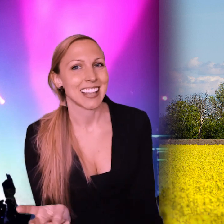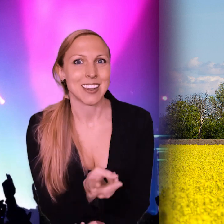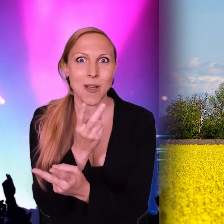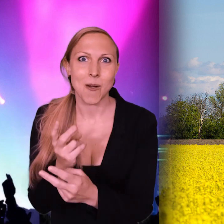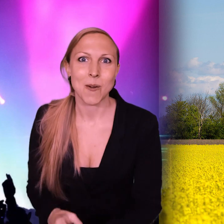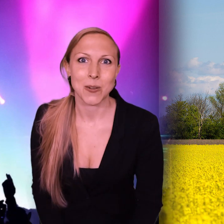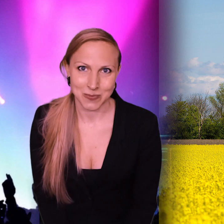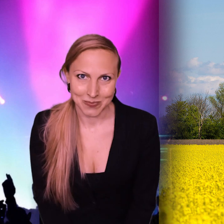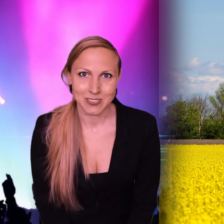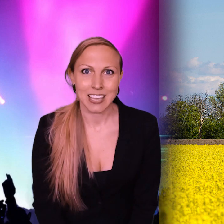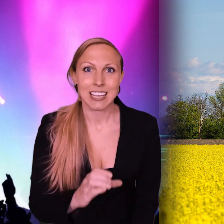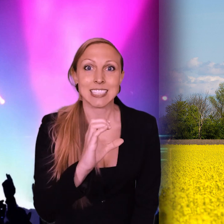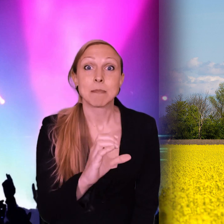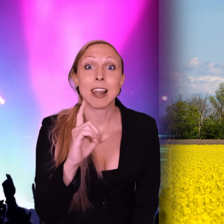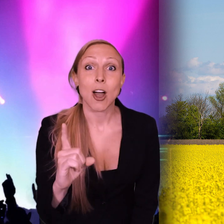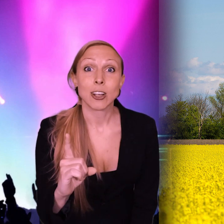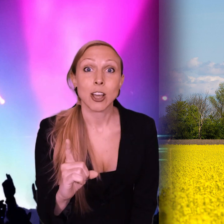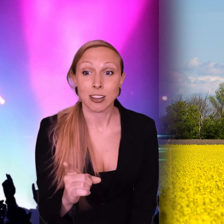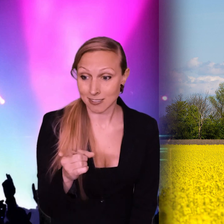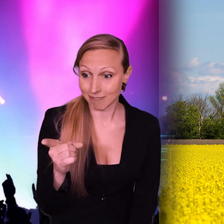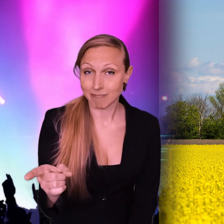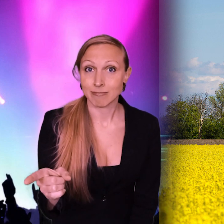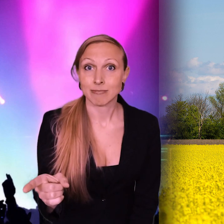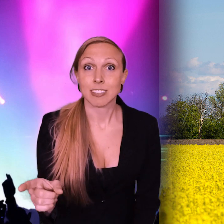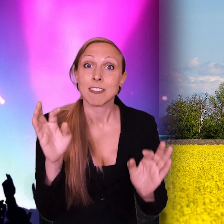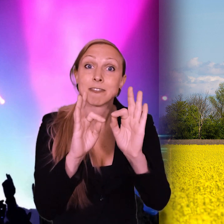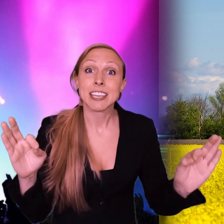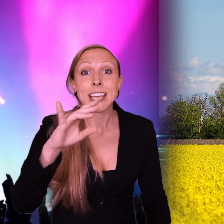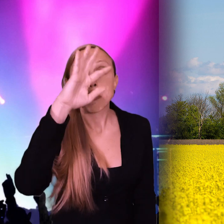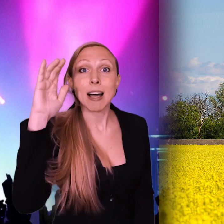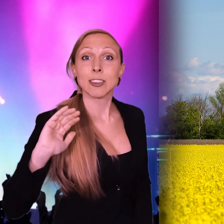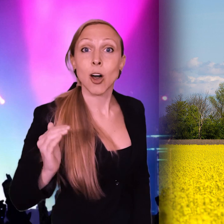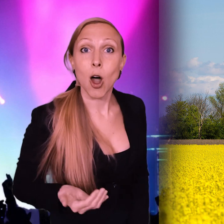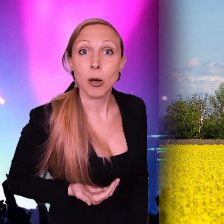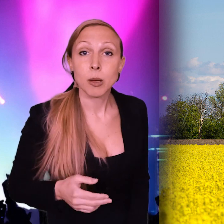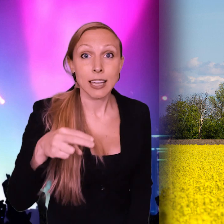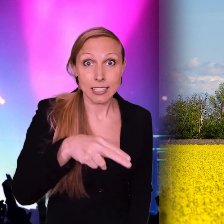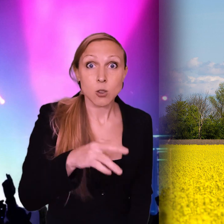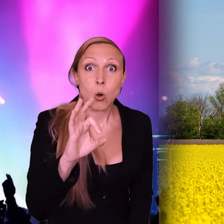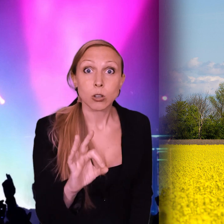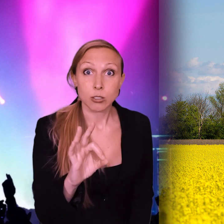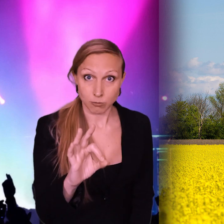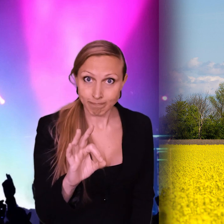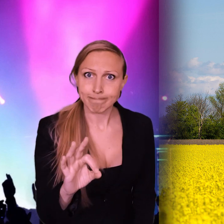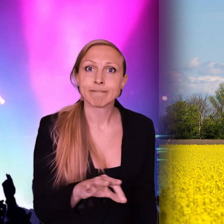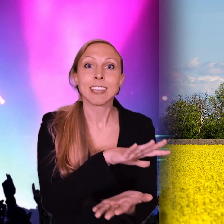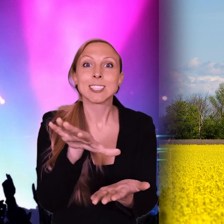ändå Selma Lagerlöv som är en fin gammal dam, men Nils Holgorsson gjorde för